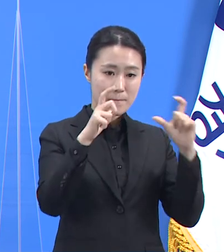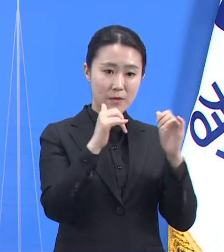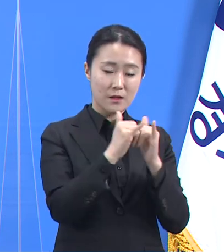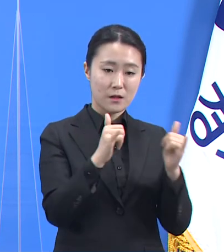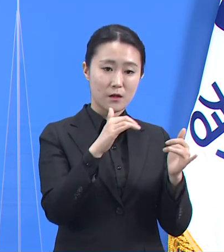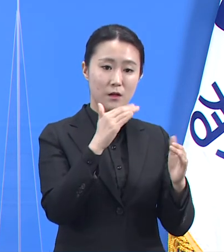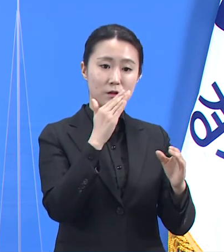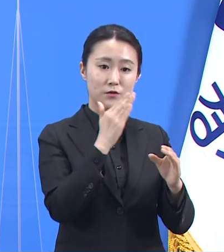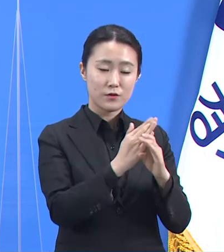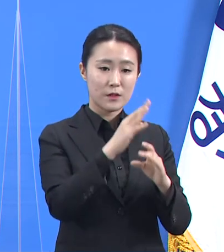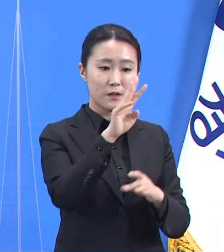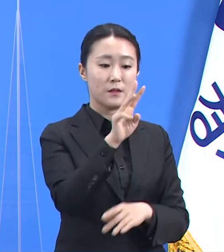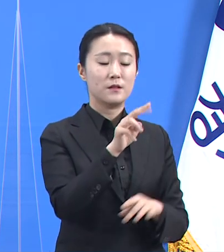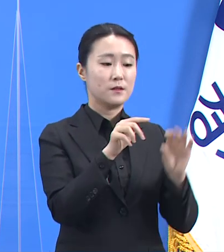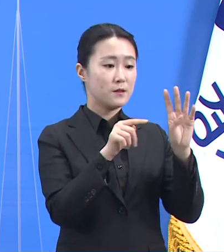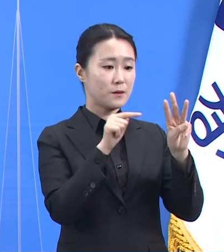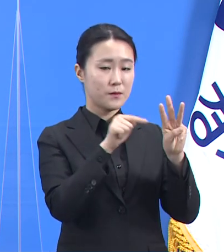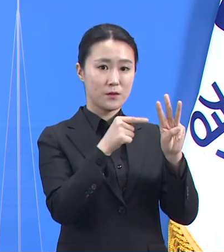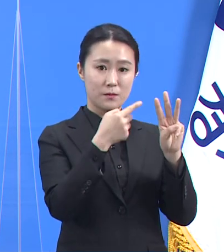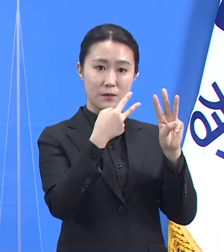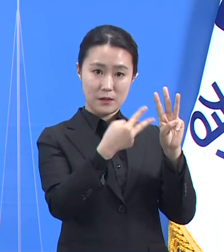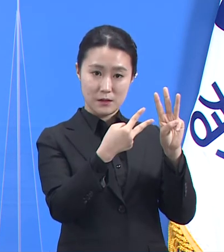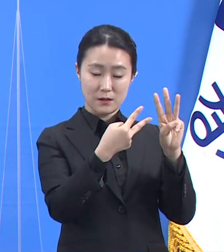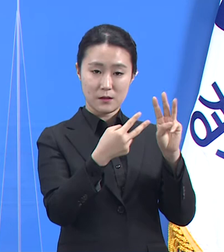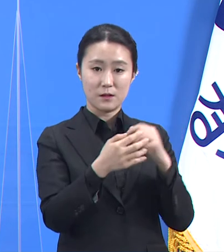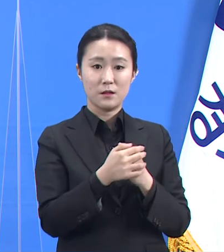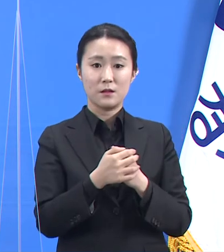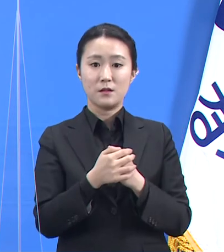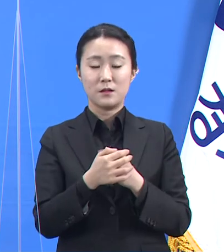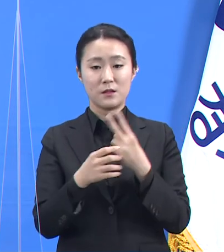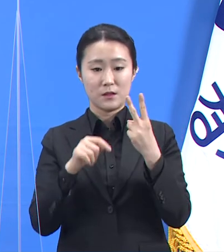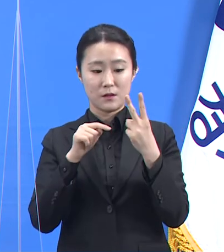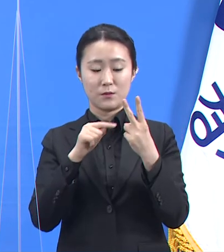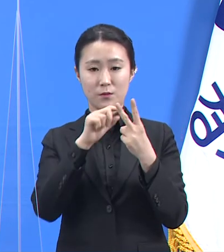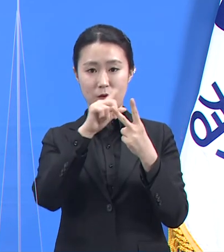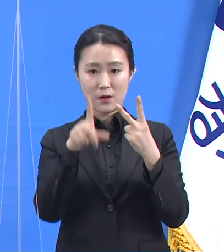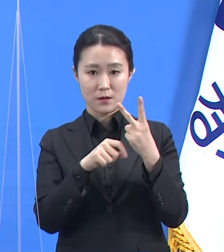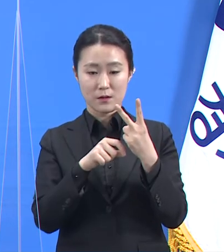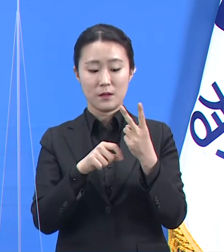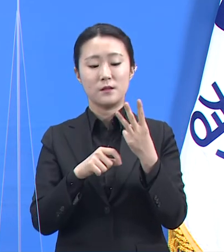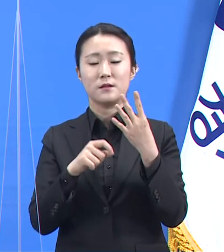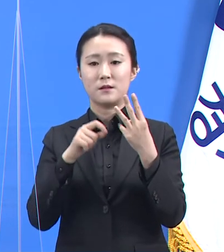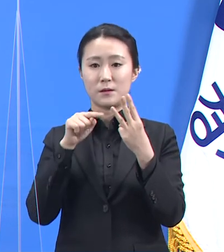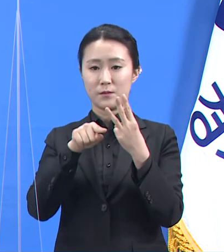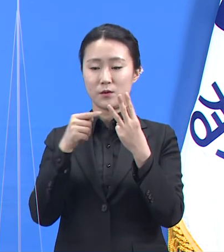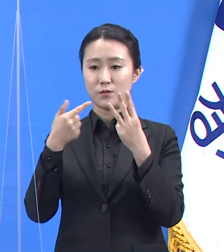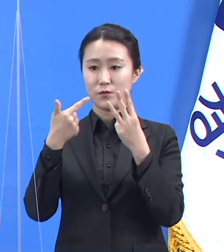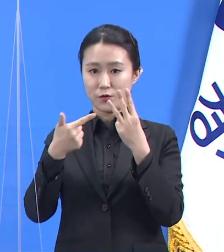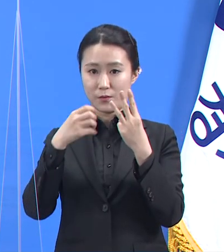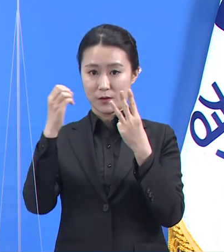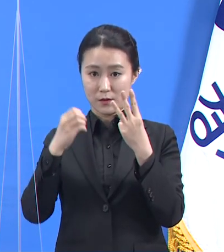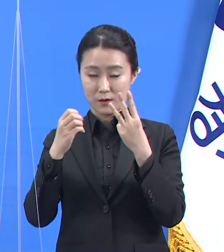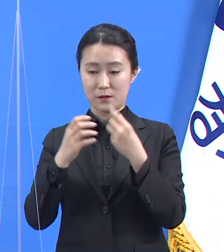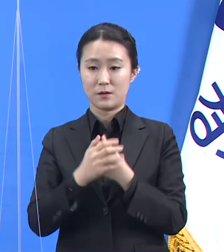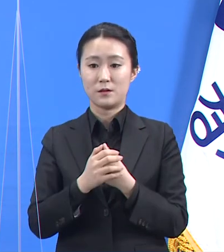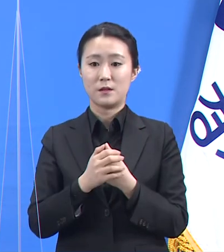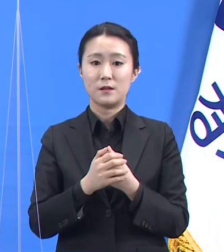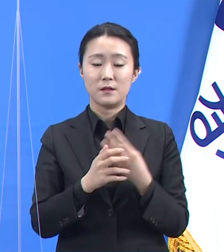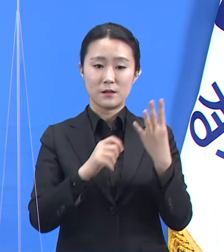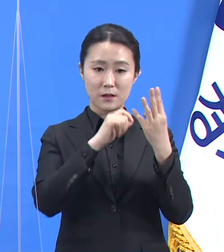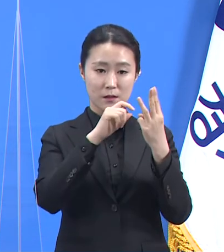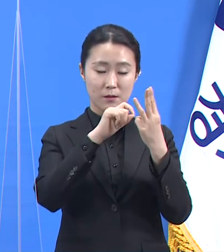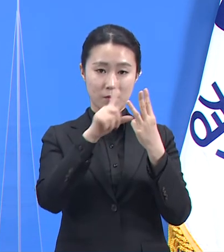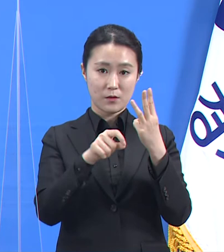2월에는 3.6%가, 그리고 3월은 4주간 전체 확진자 중 4.2%가 이에 해당합니다.